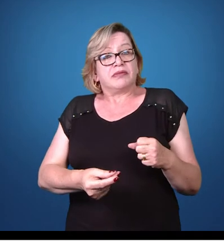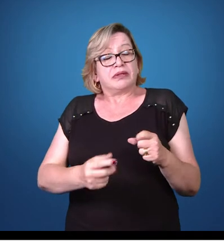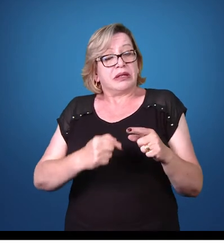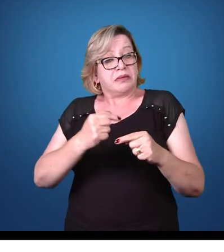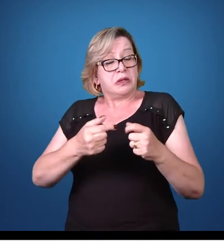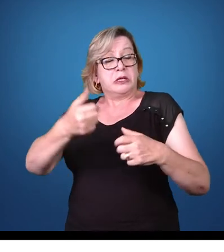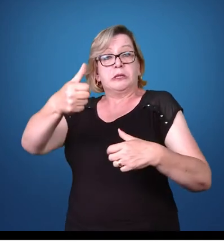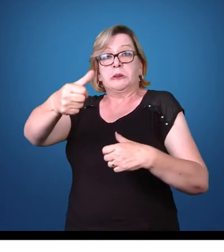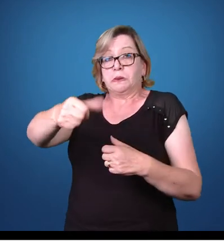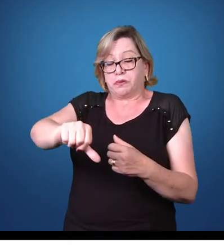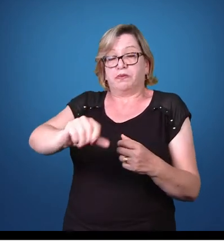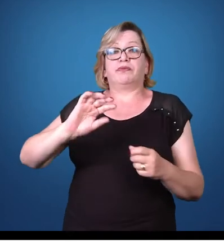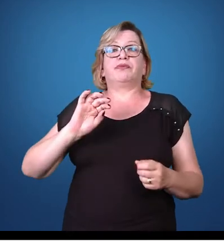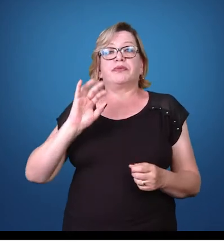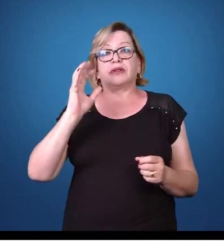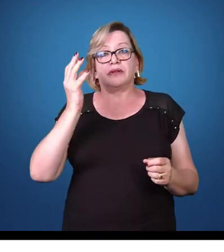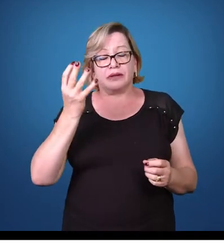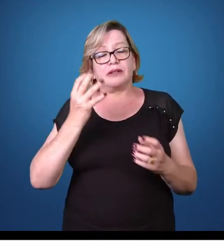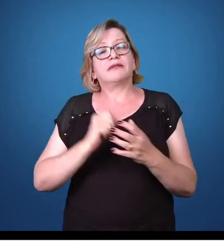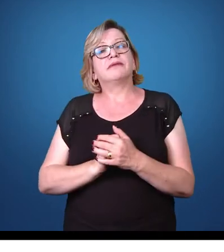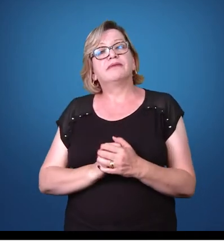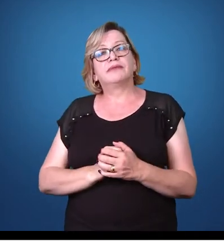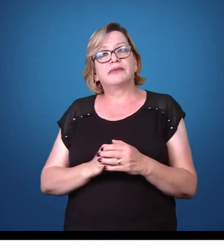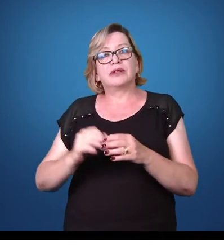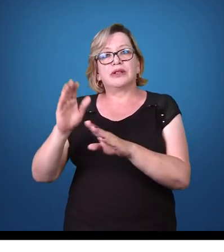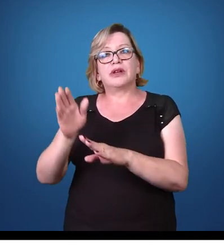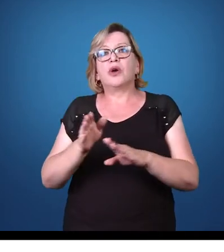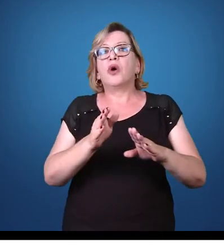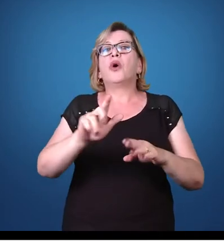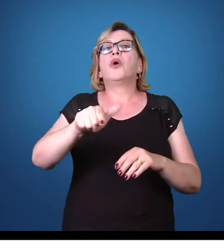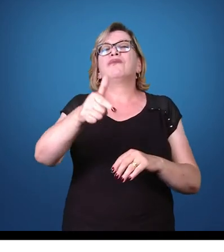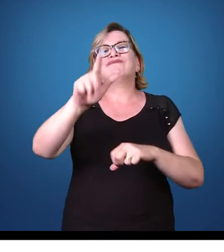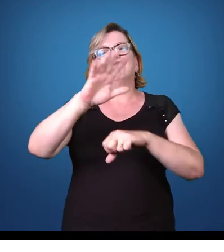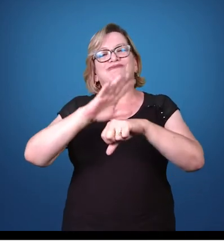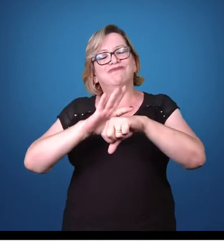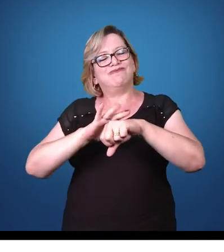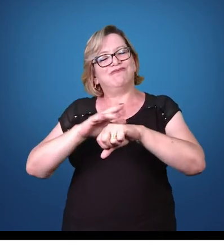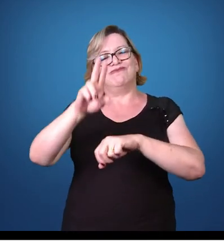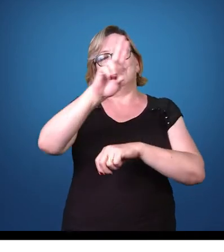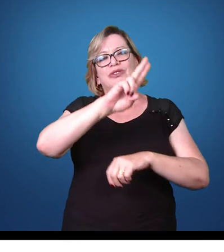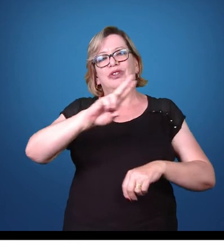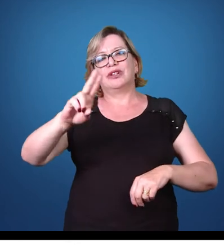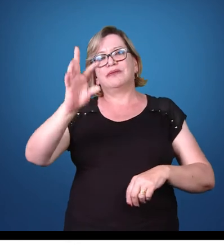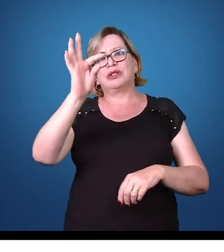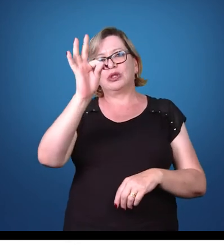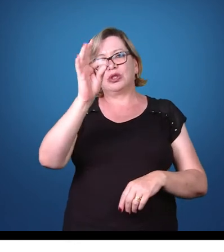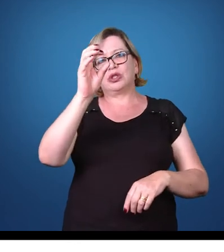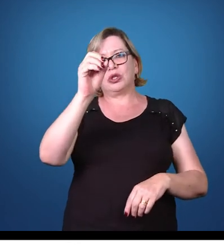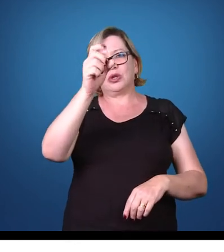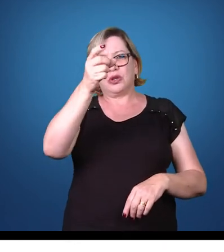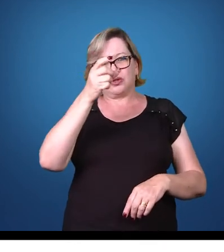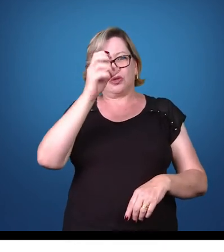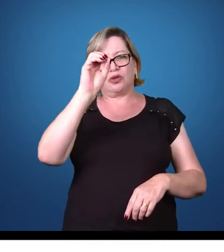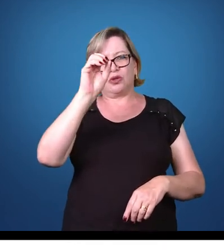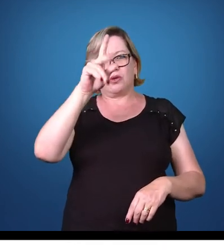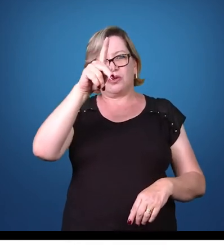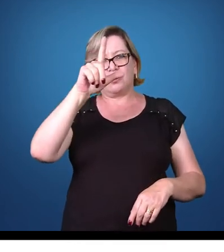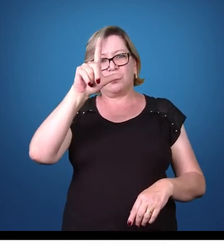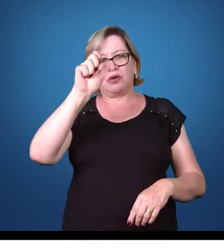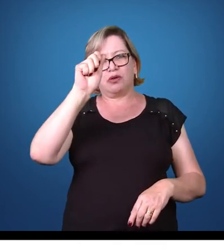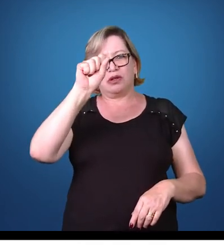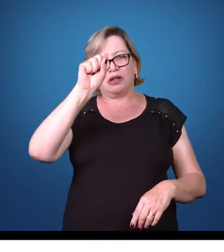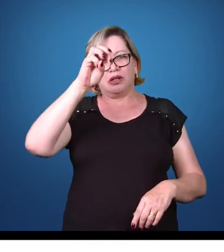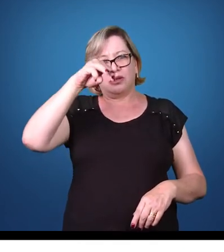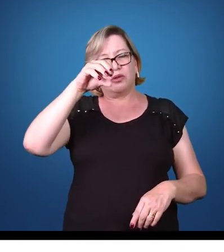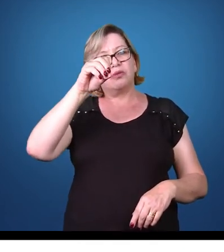agravando com o tempo. Além disso, temos também a toxoplasmose. Toxoplasmose, a toxoplasmose também é uma doença